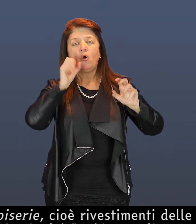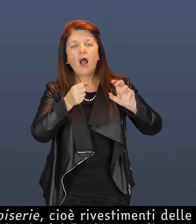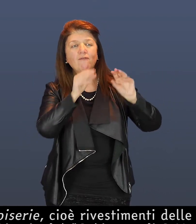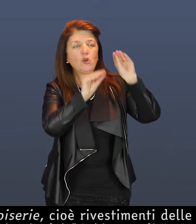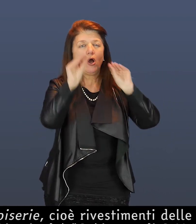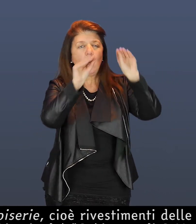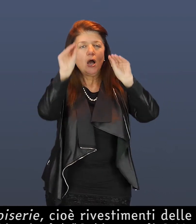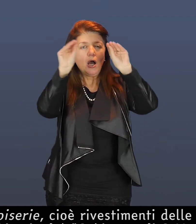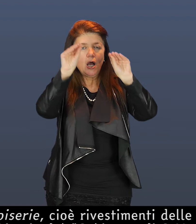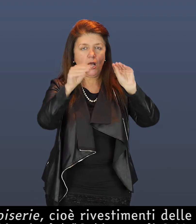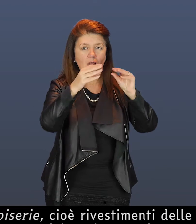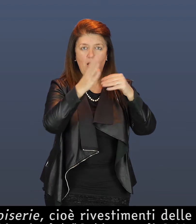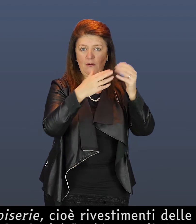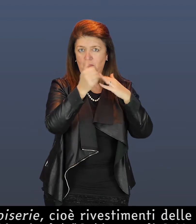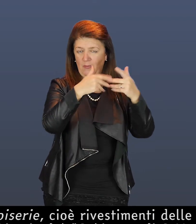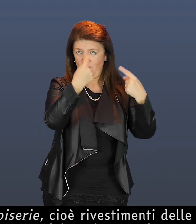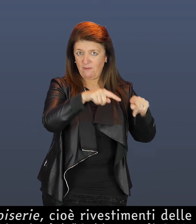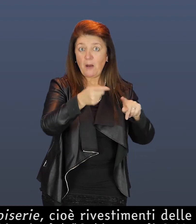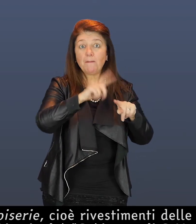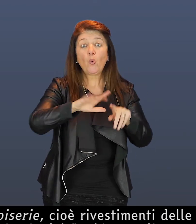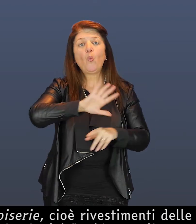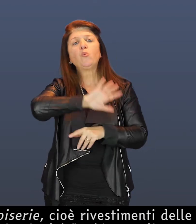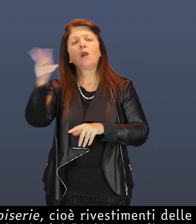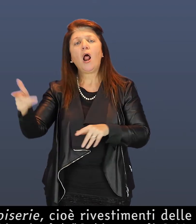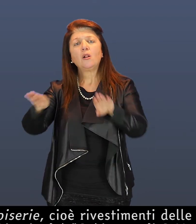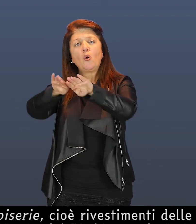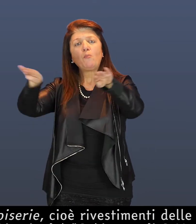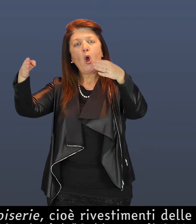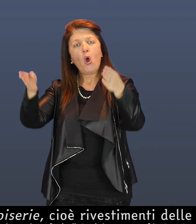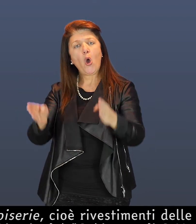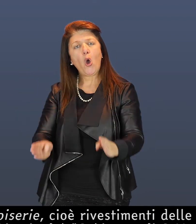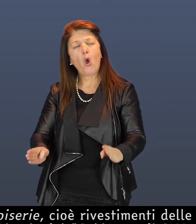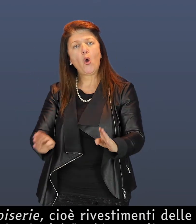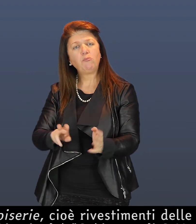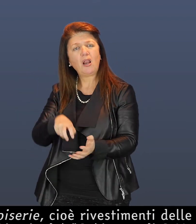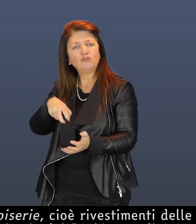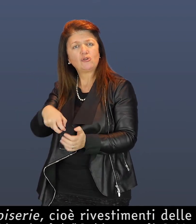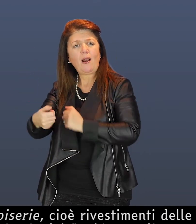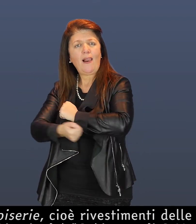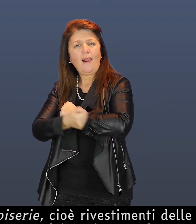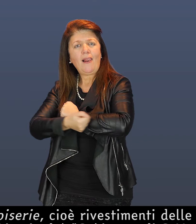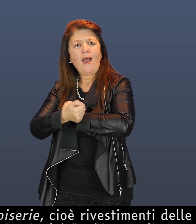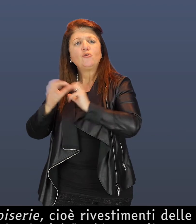del gabinetto di Sua Maestà la Regina, in Palazzo Reale sono del 1732